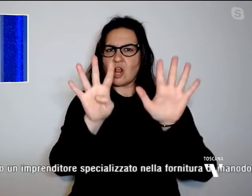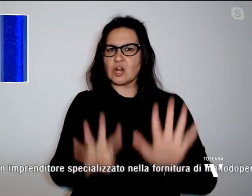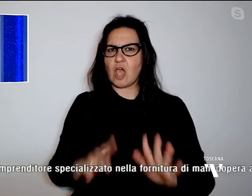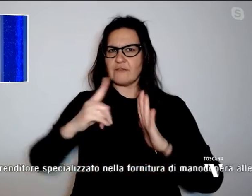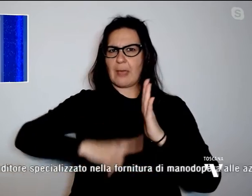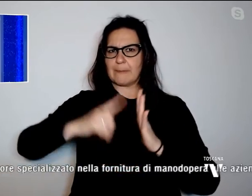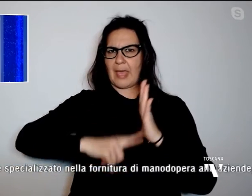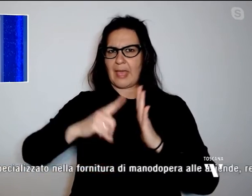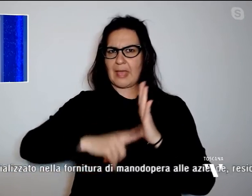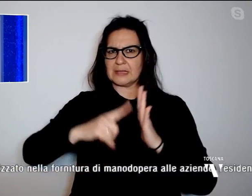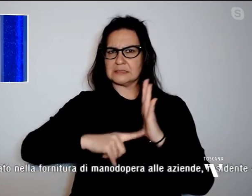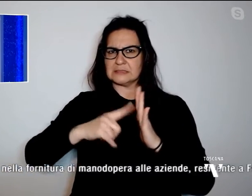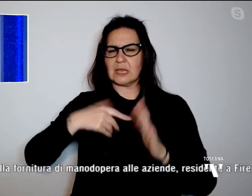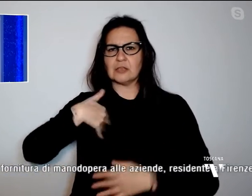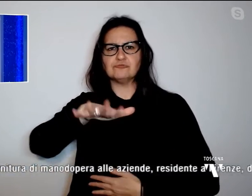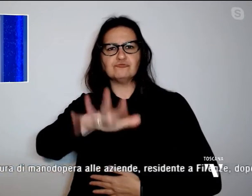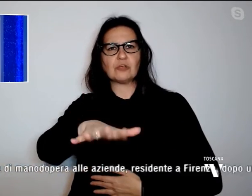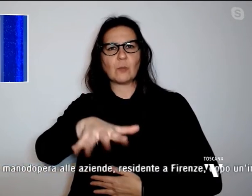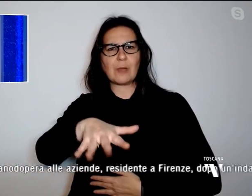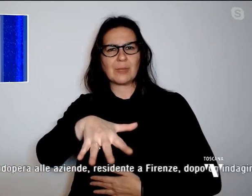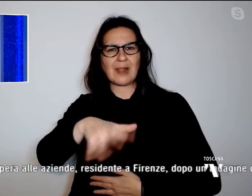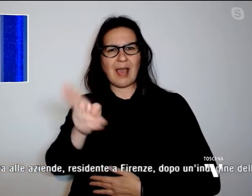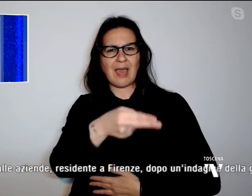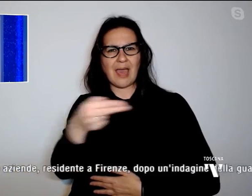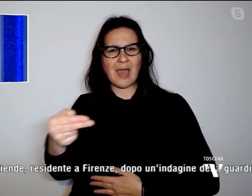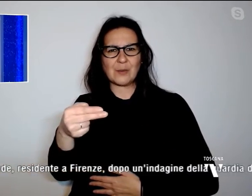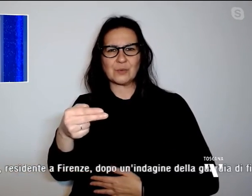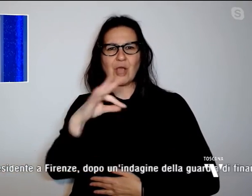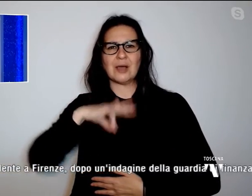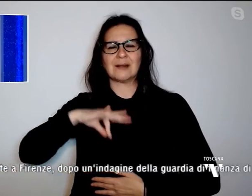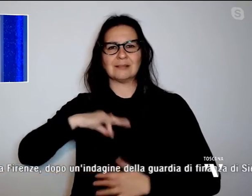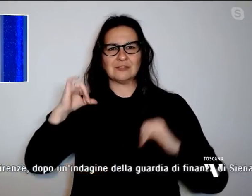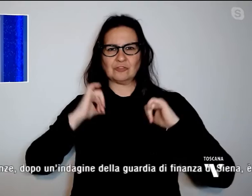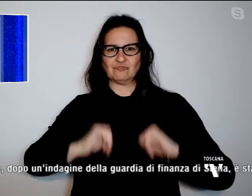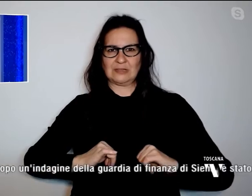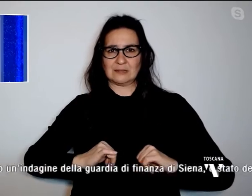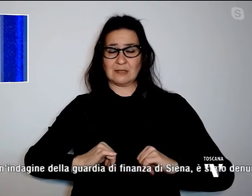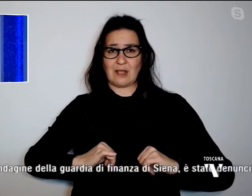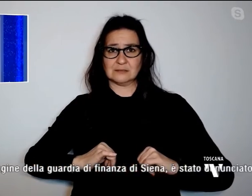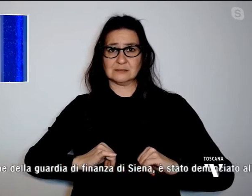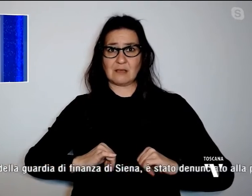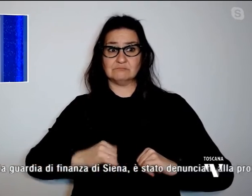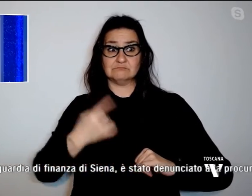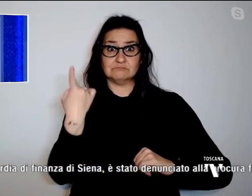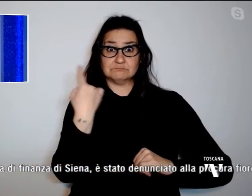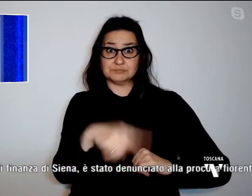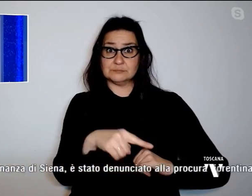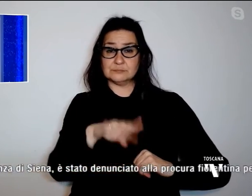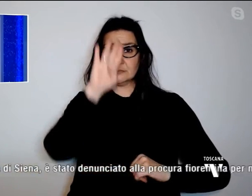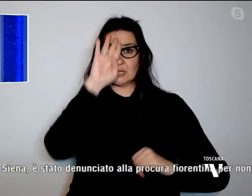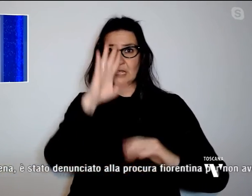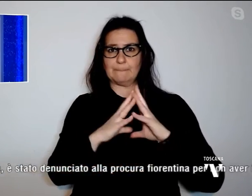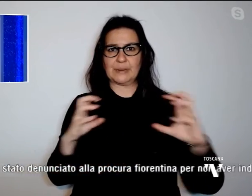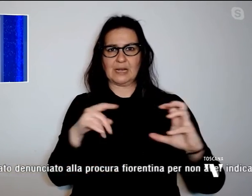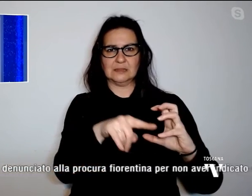euro di reddito di cittadinanza. Per questo un imprenditore specializzato nella fornitura di manodopera